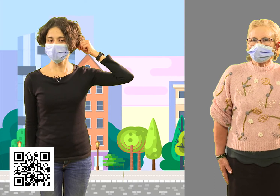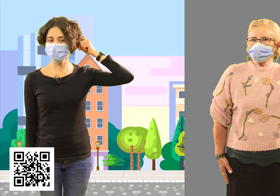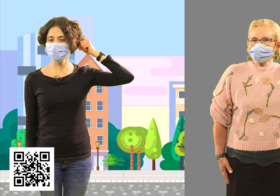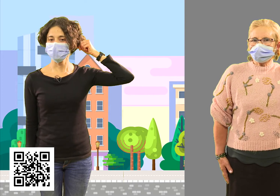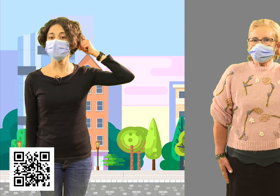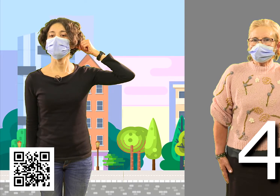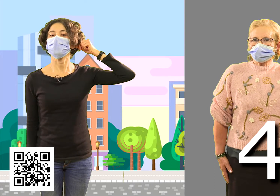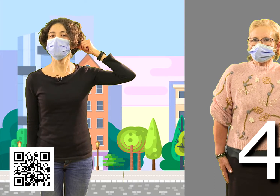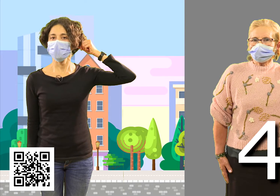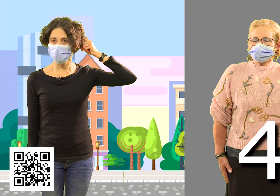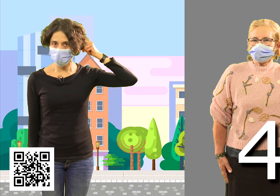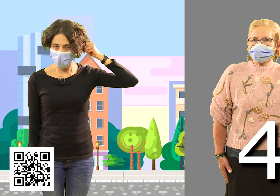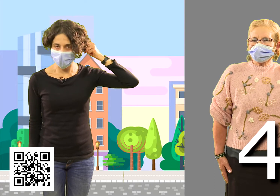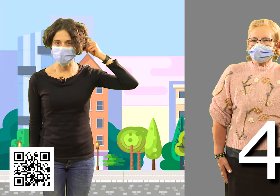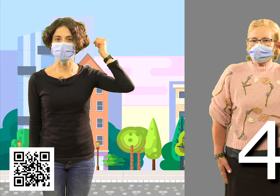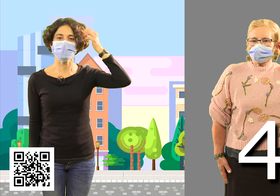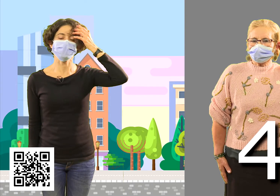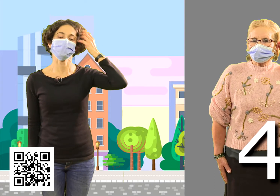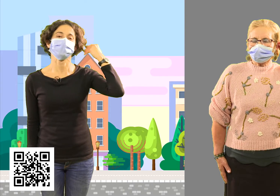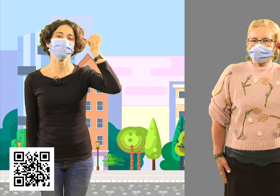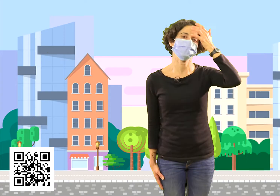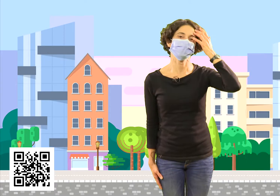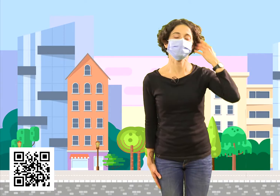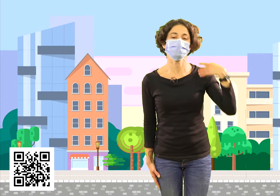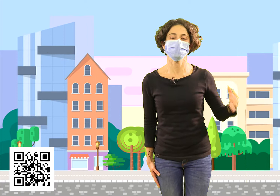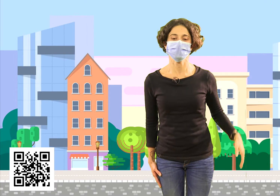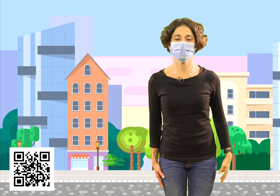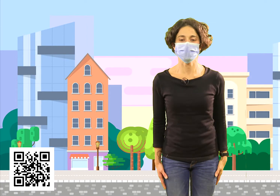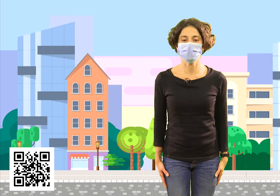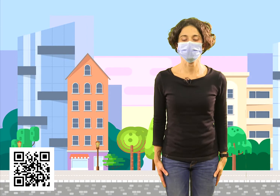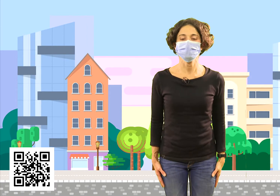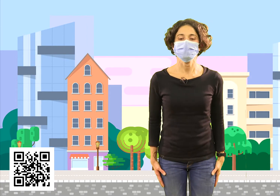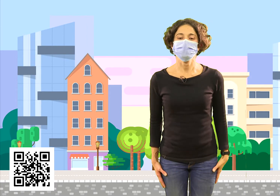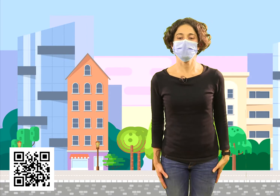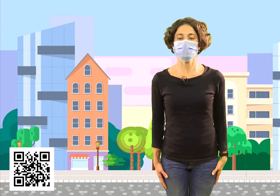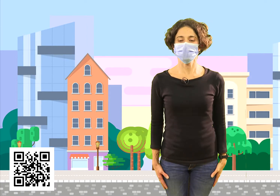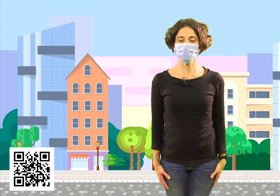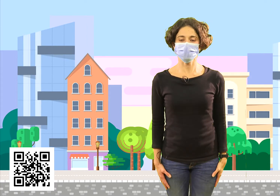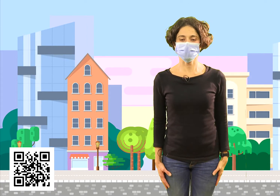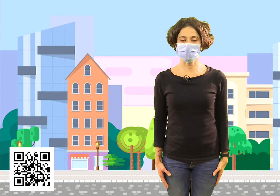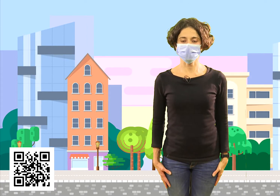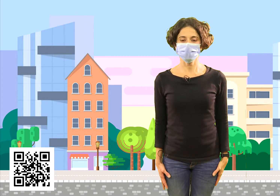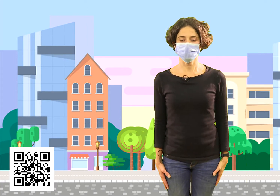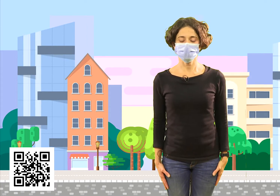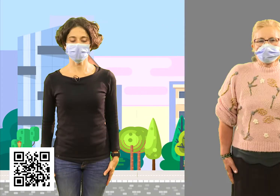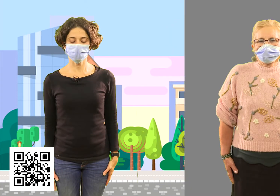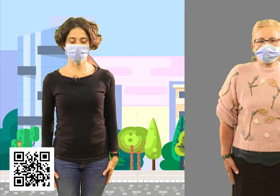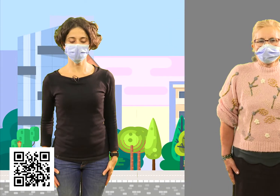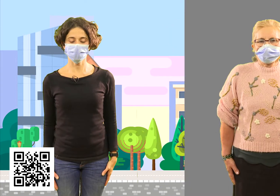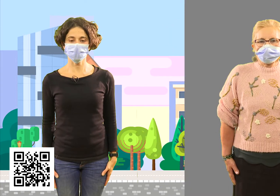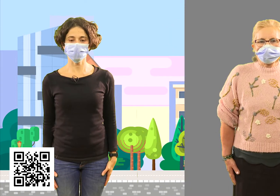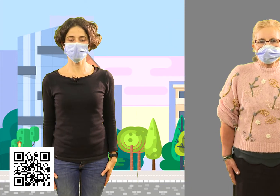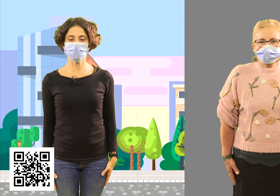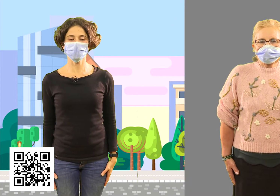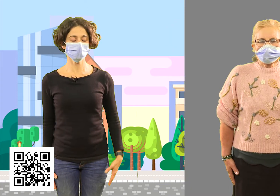número 4. Eso es. Estoy segura de que se acordaban. Vamos con otro número. Brazo